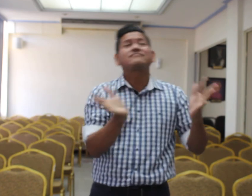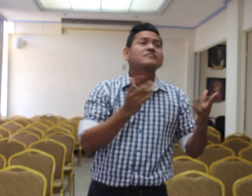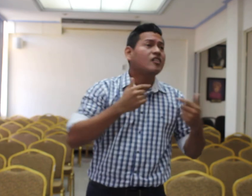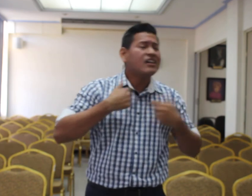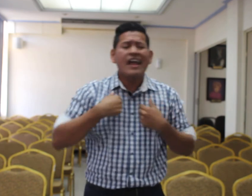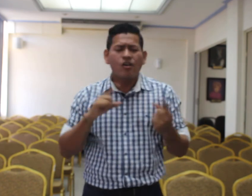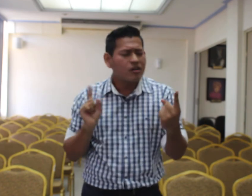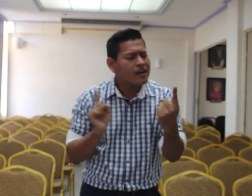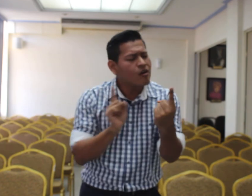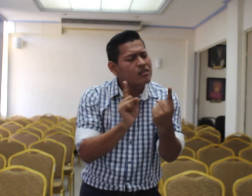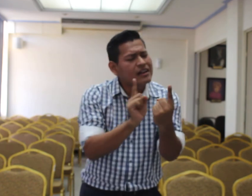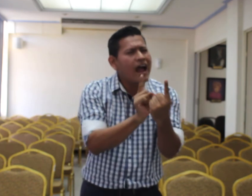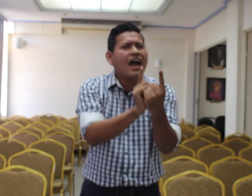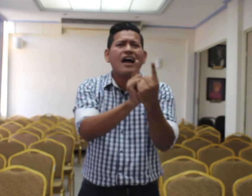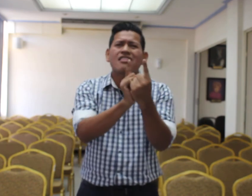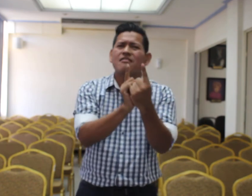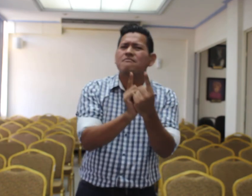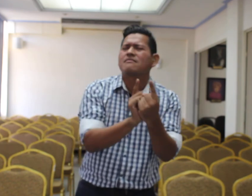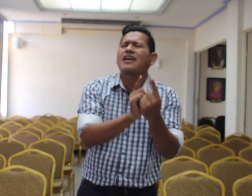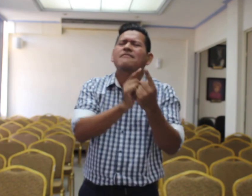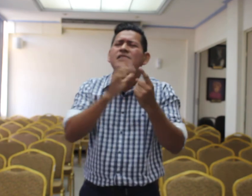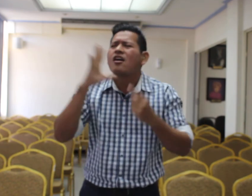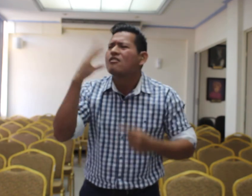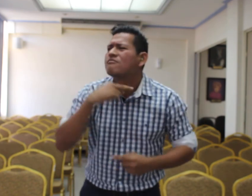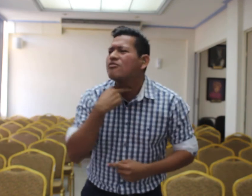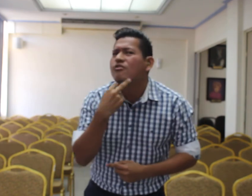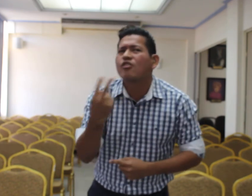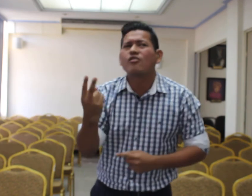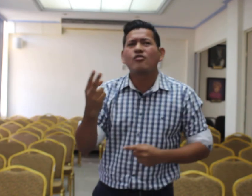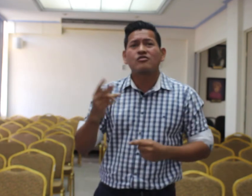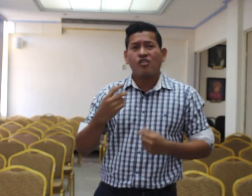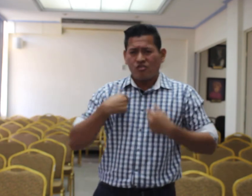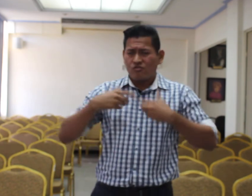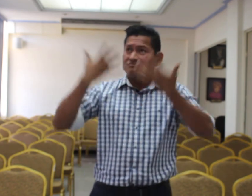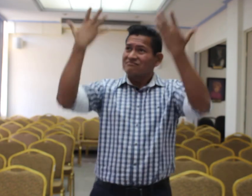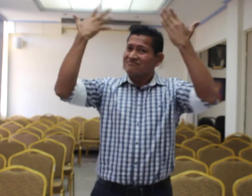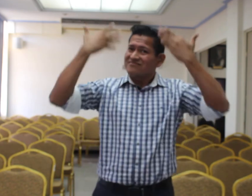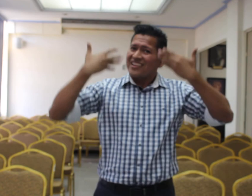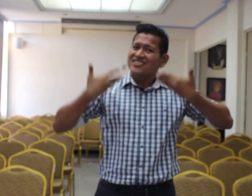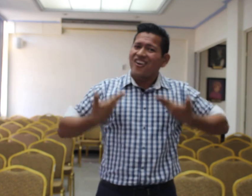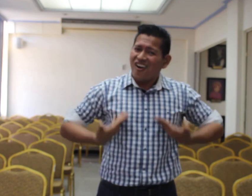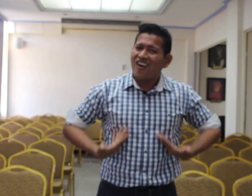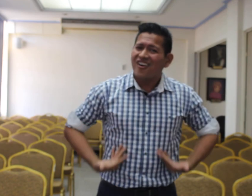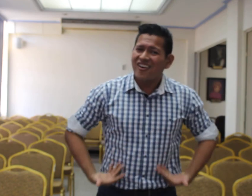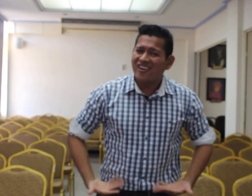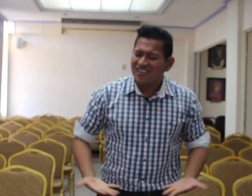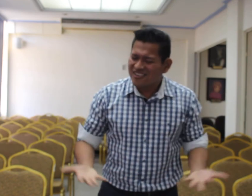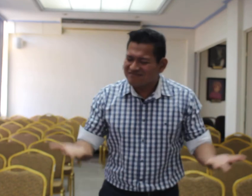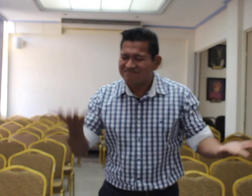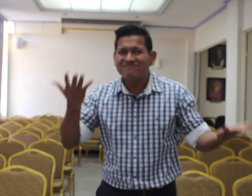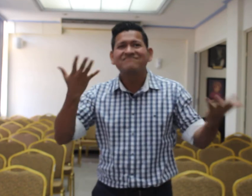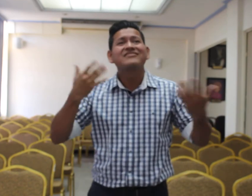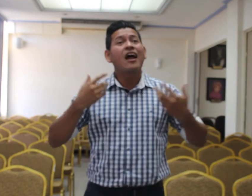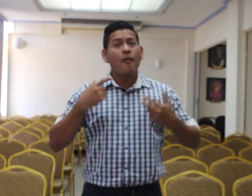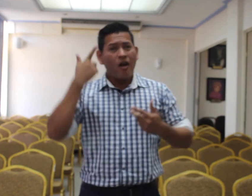Yo tengo que encontrar mi voz. Yo soy tu gran creación, por